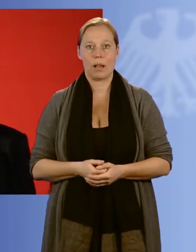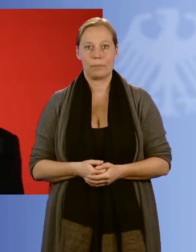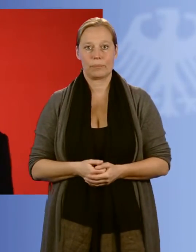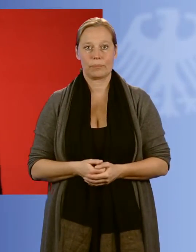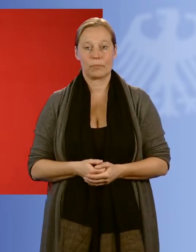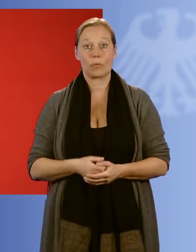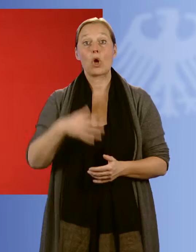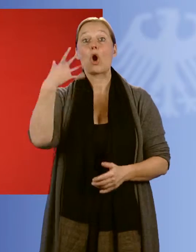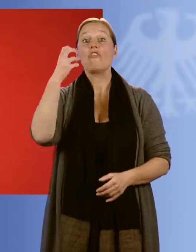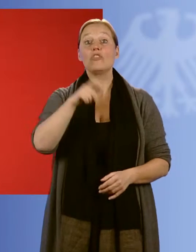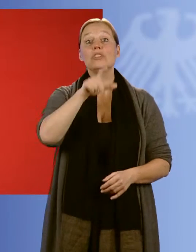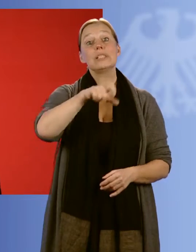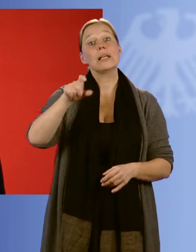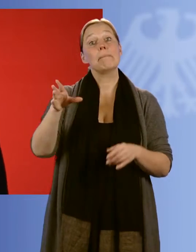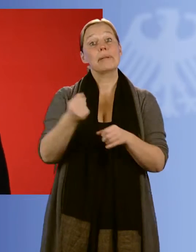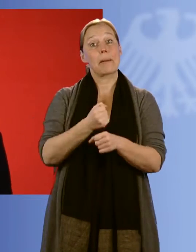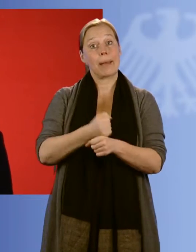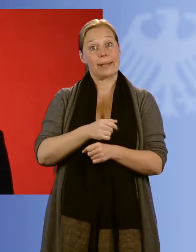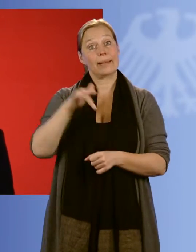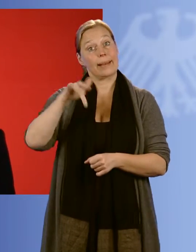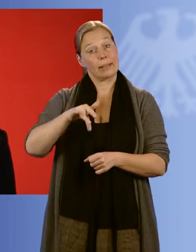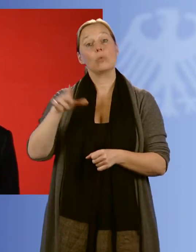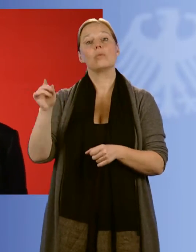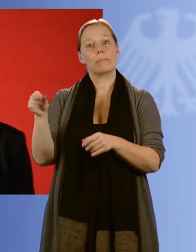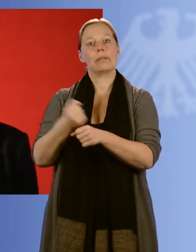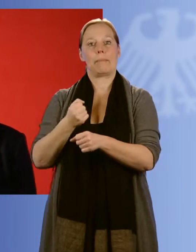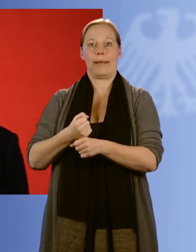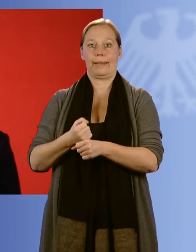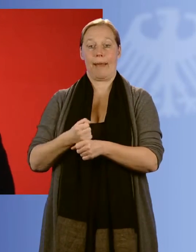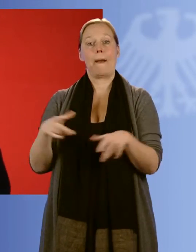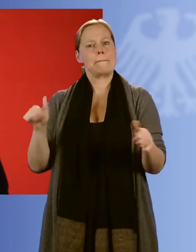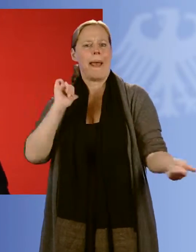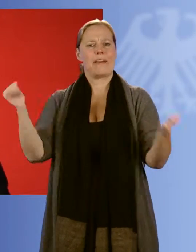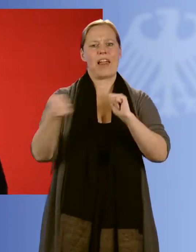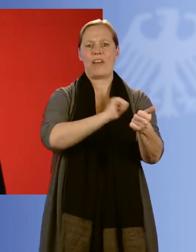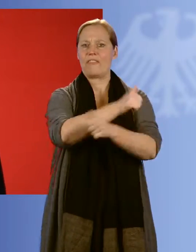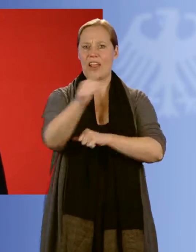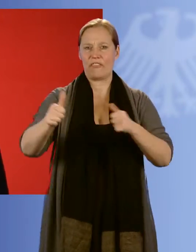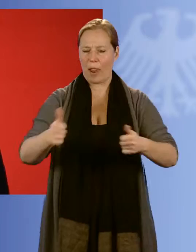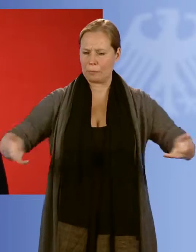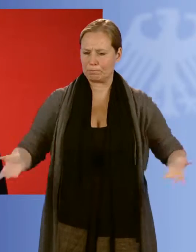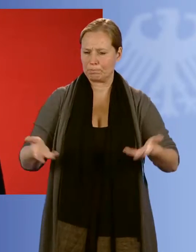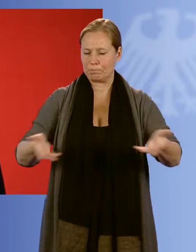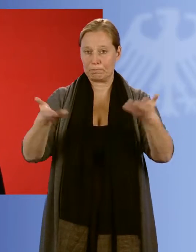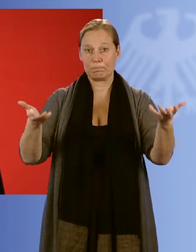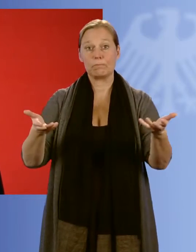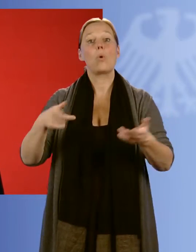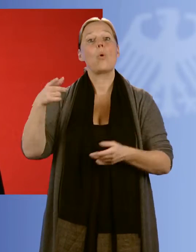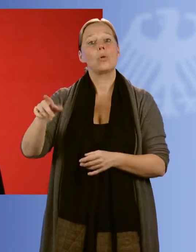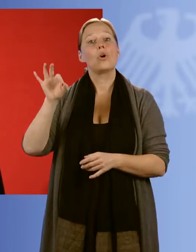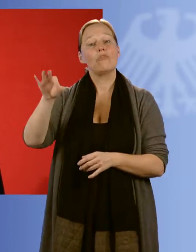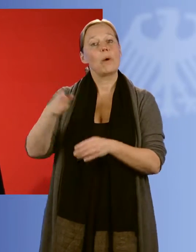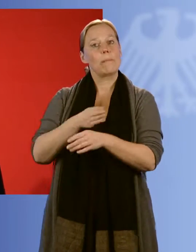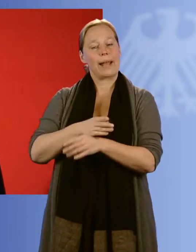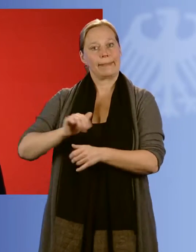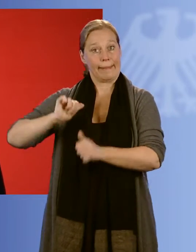engagierte Mitarbeiterinnen und Mitarbeiter helfen, wo sie gebraucht werden, ohne den Betreuten ihren Freiraum zu